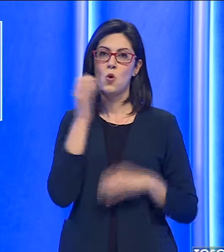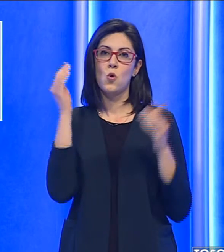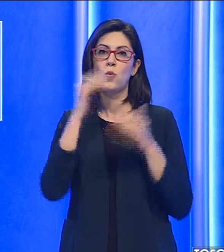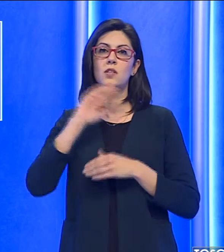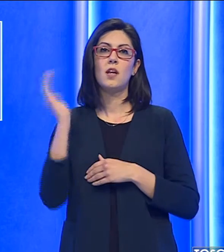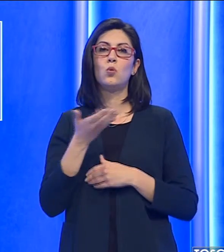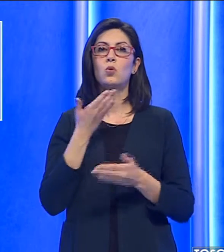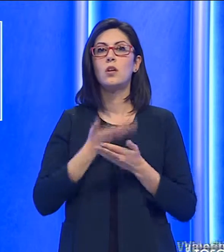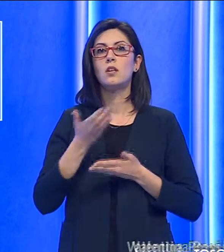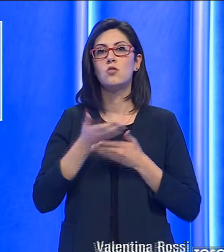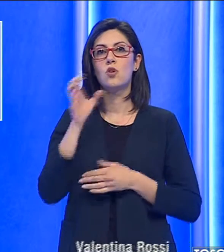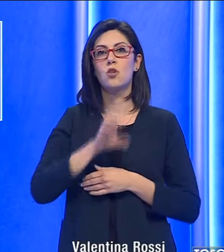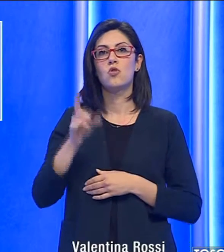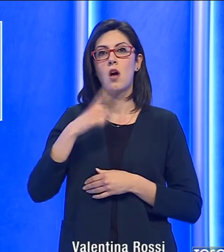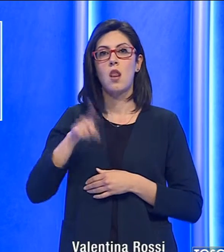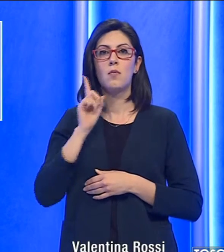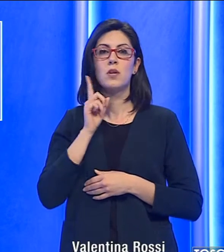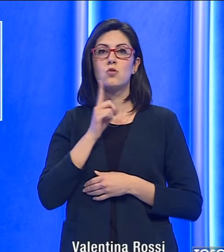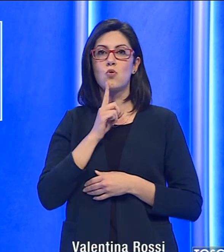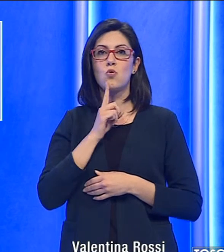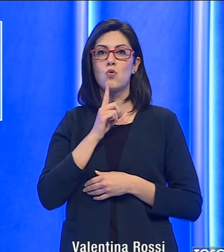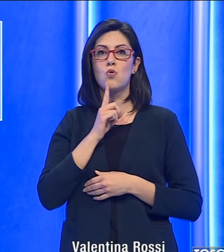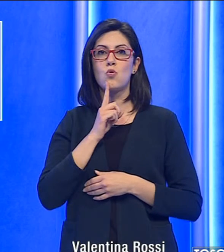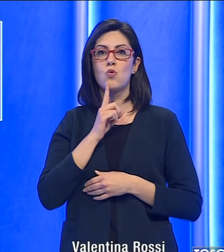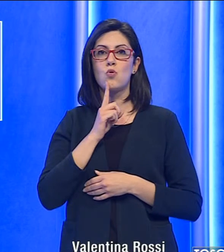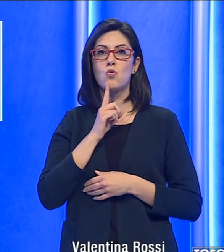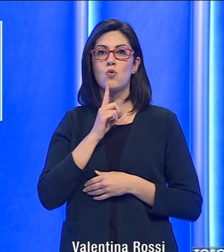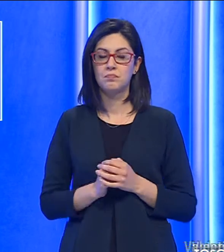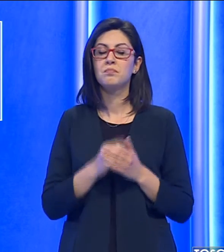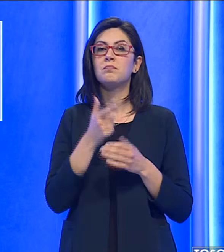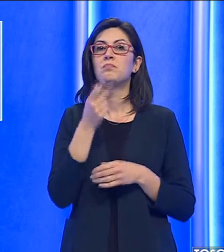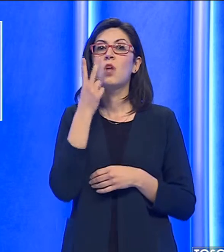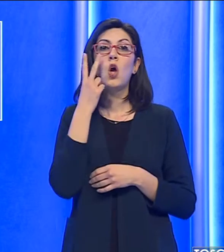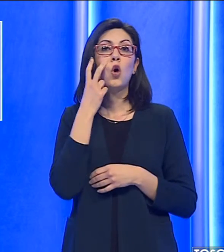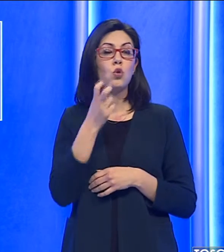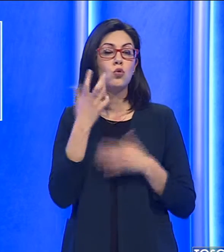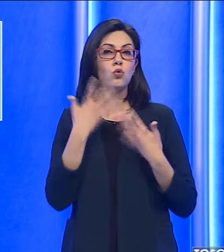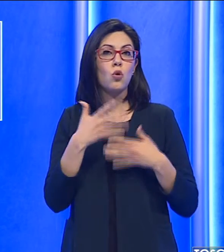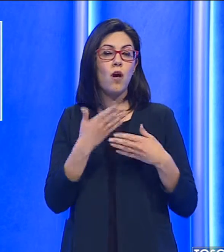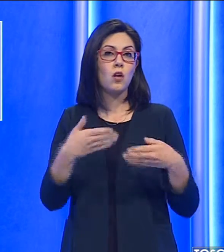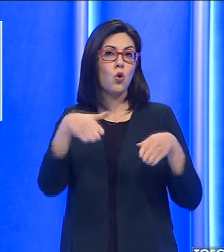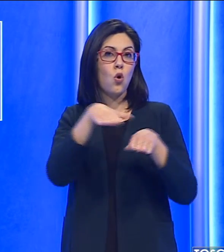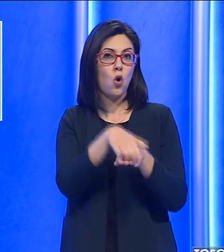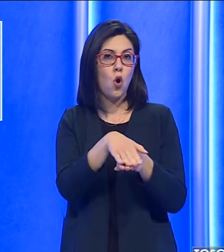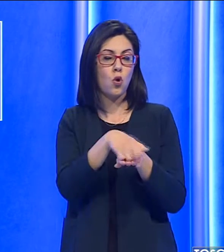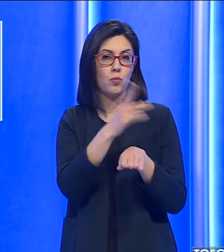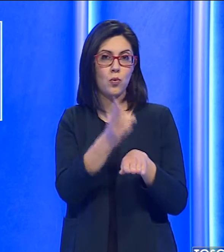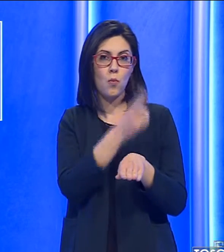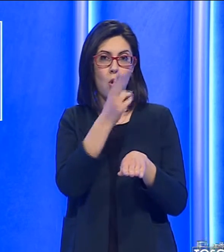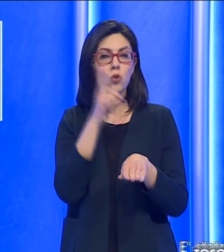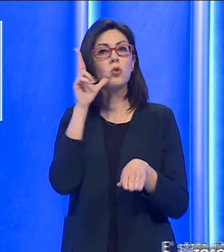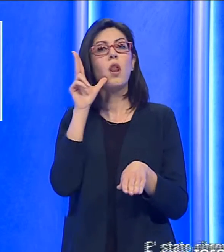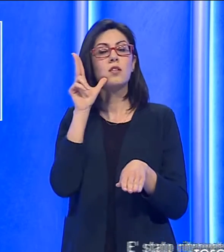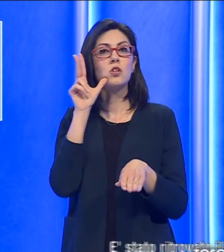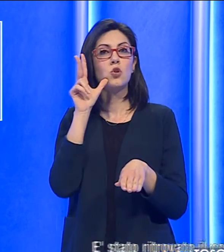Buonasera a tutti dalla Tg regionale per sordi. È stato ritrovato il corpo privo di vita della